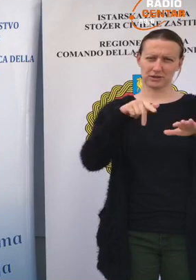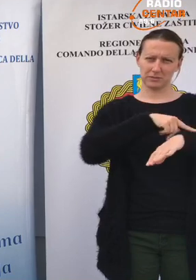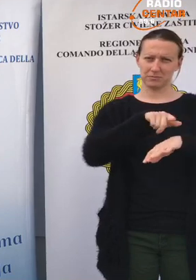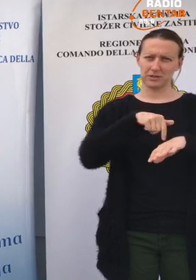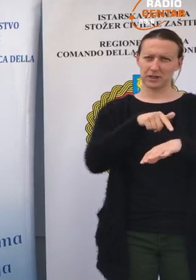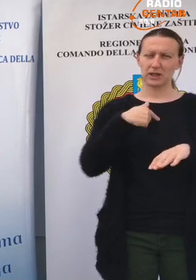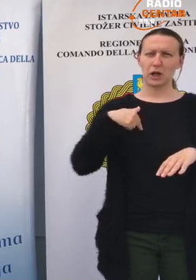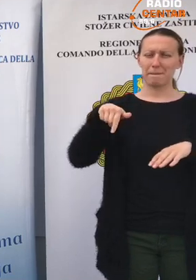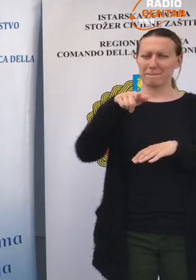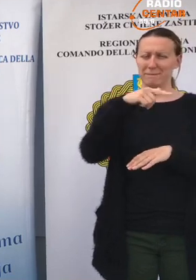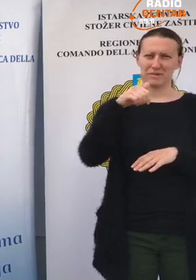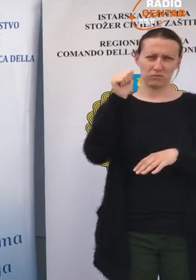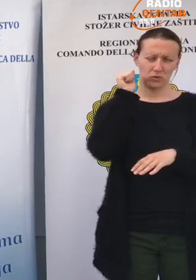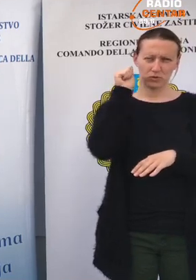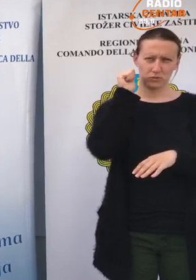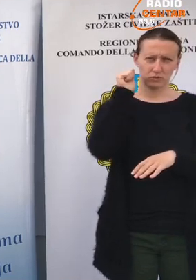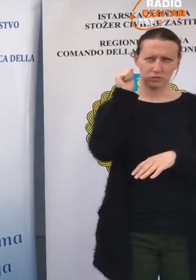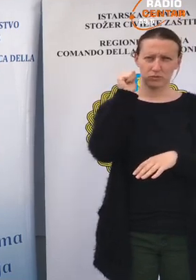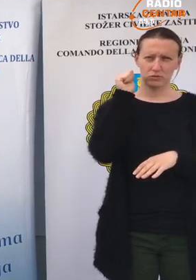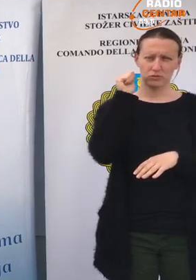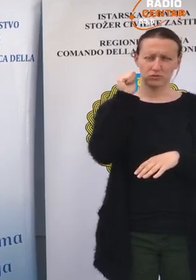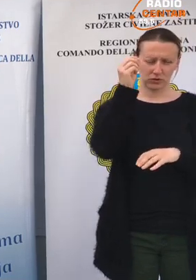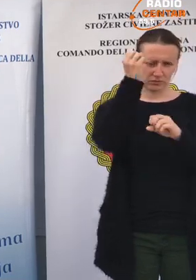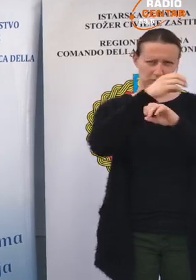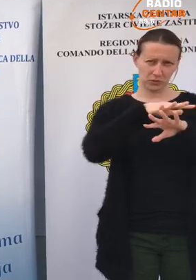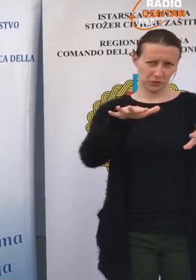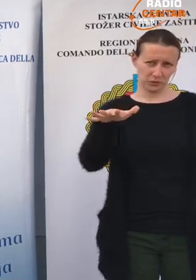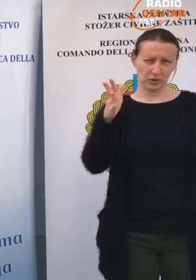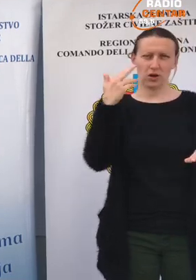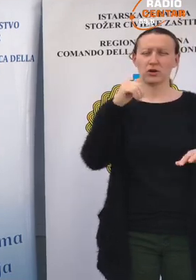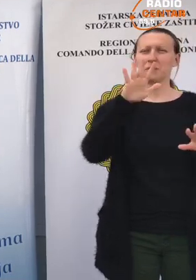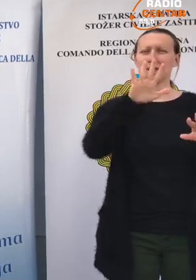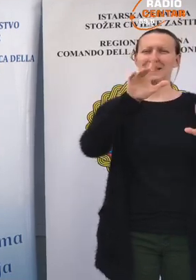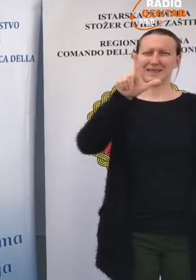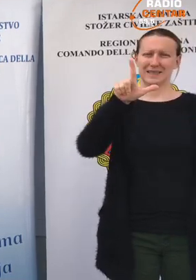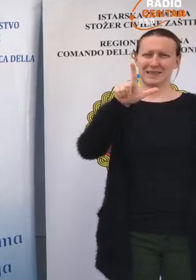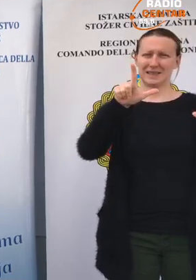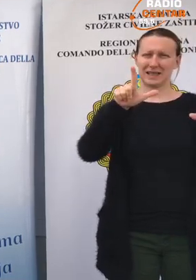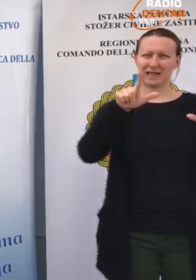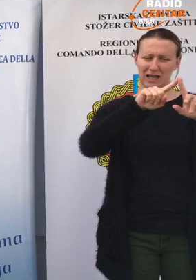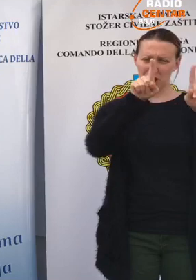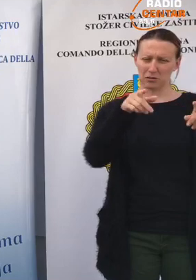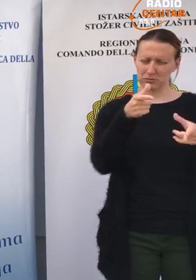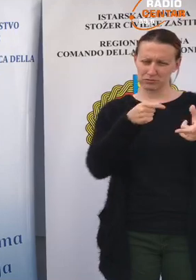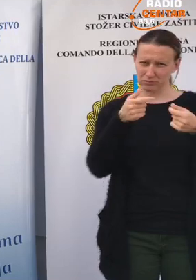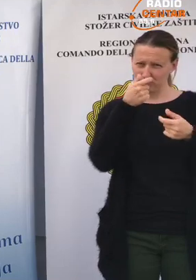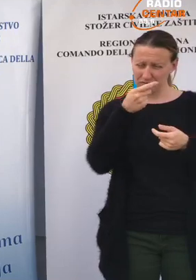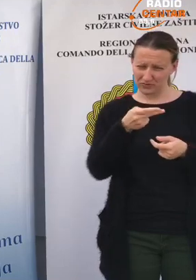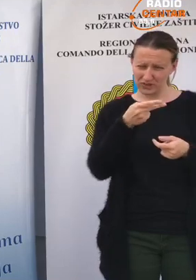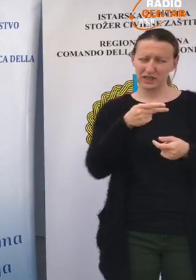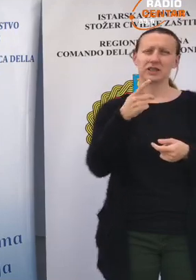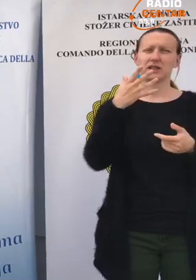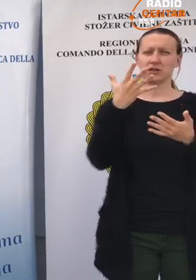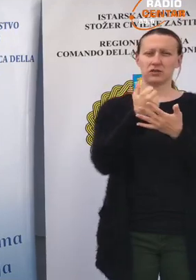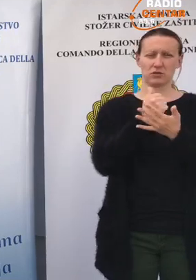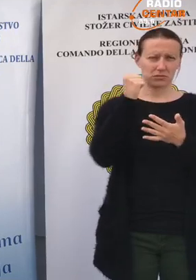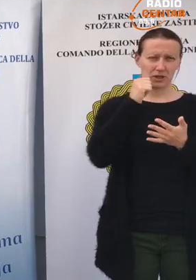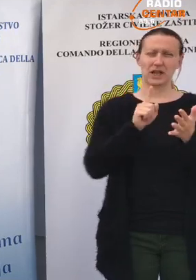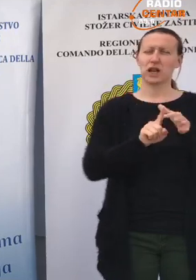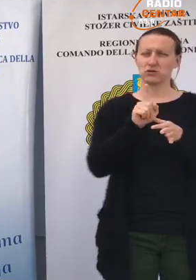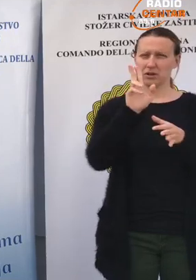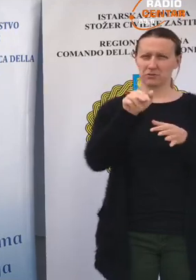sati, mi smo jučer priopćili da od 57 uzoraka koji su tijekom jučerašnjeg dana stigle